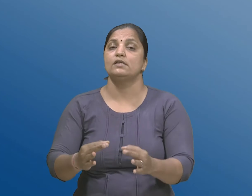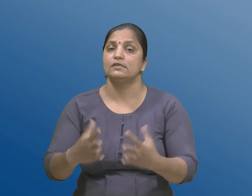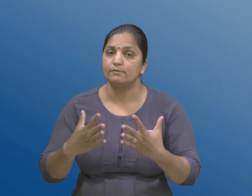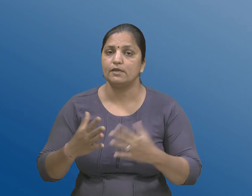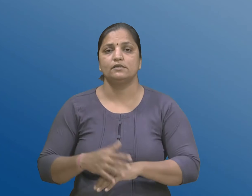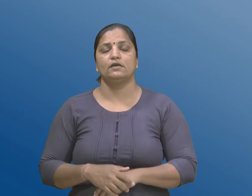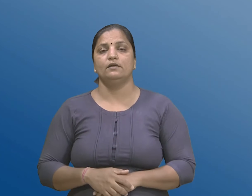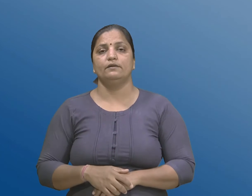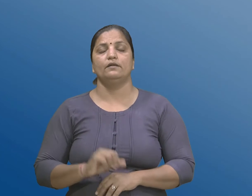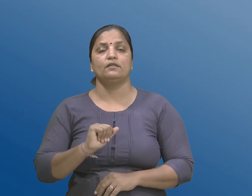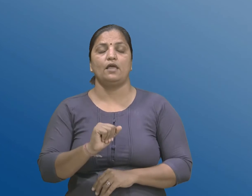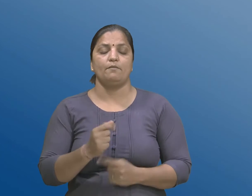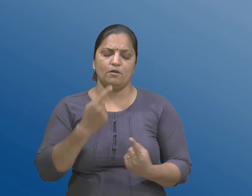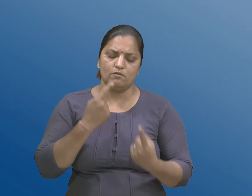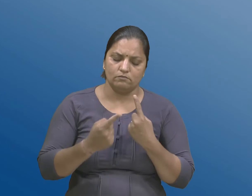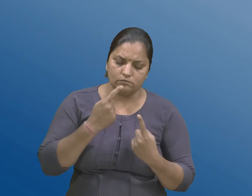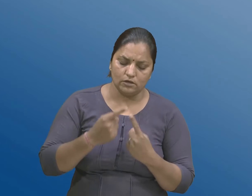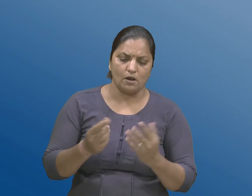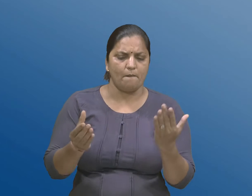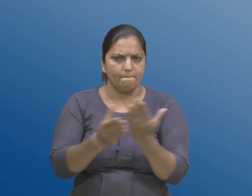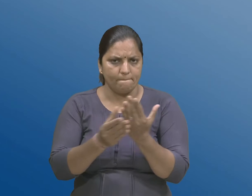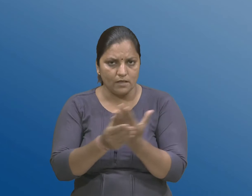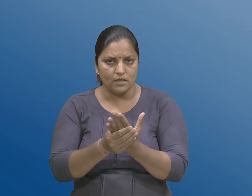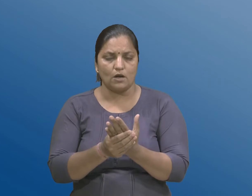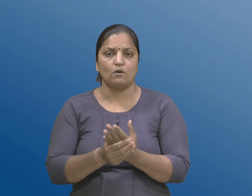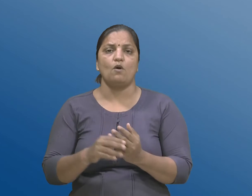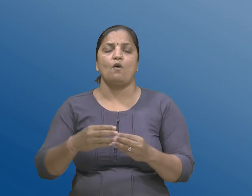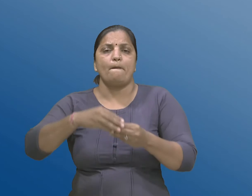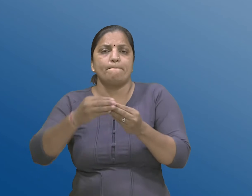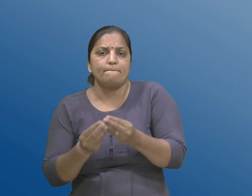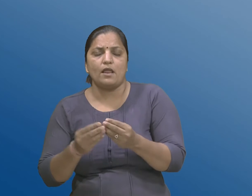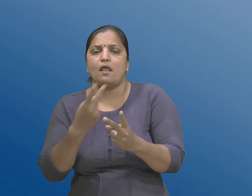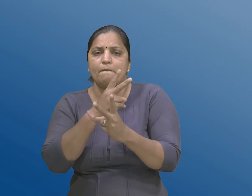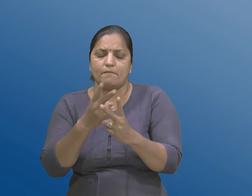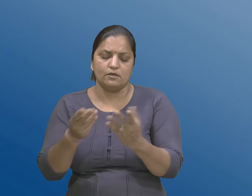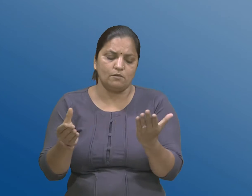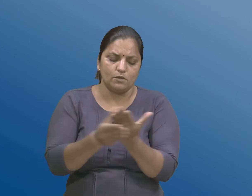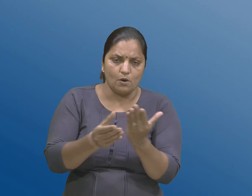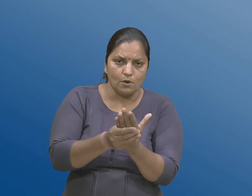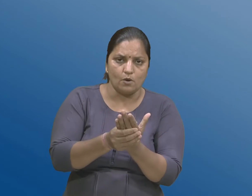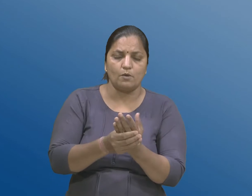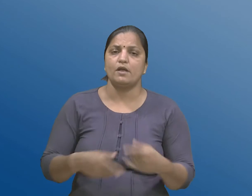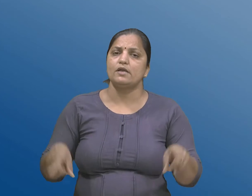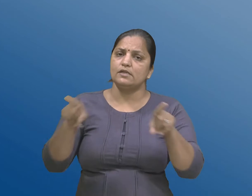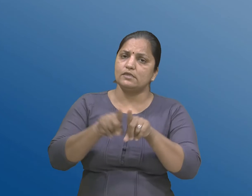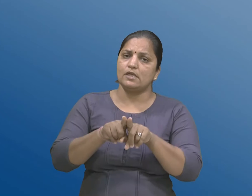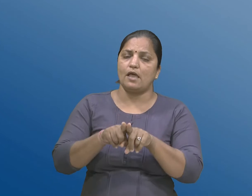तेमने हिसाबी, पत्रको, पाउचर्स अने अन्यदस्ता वेजो तेम अज कागलोनी